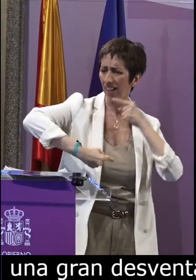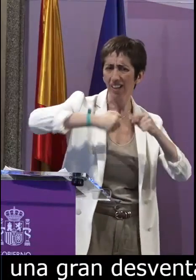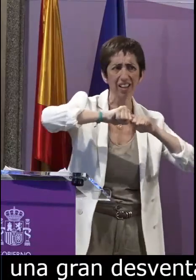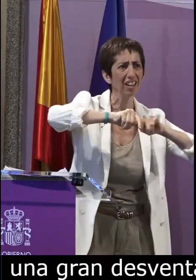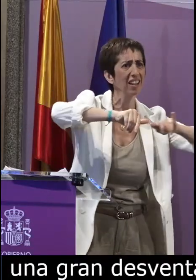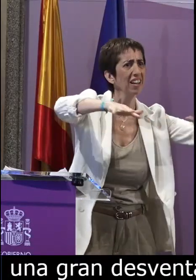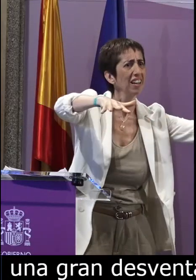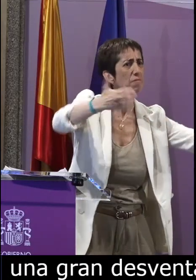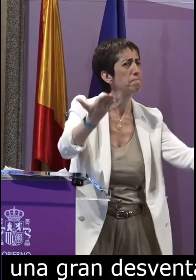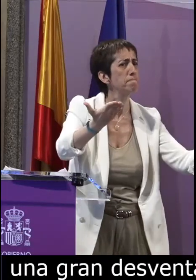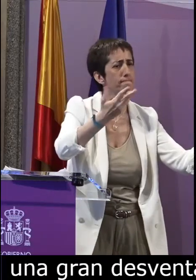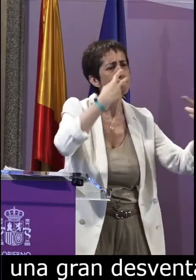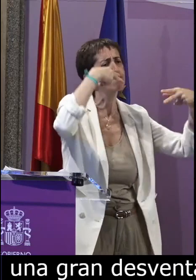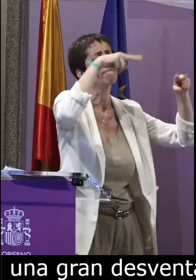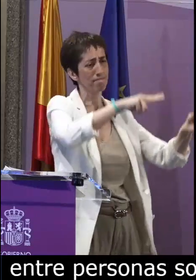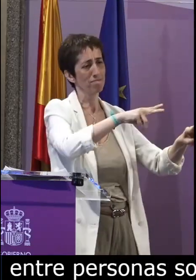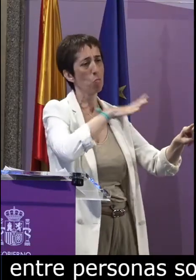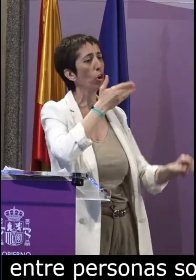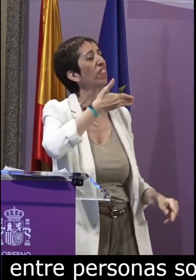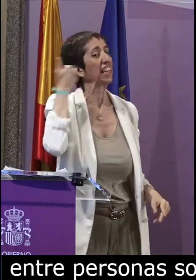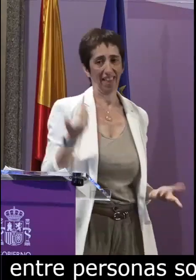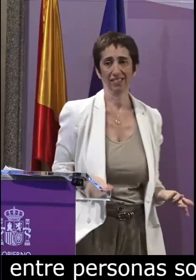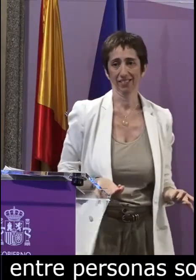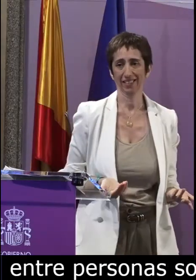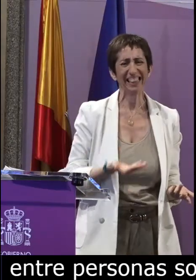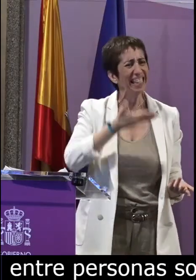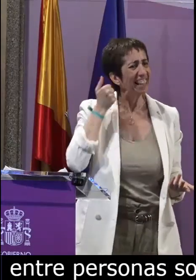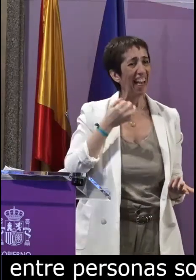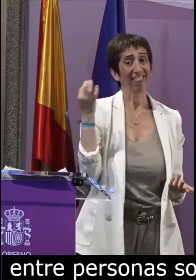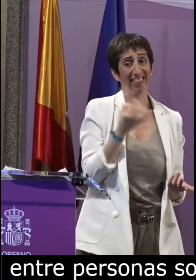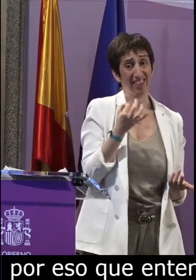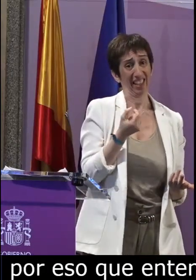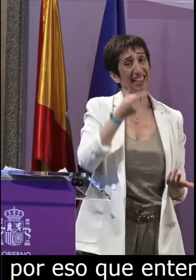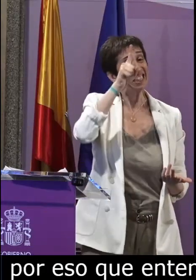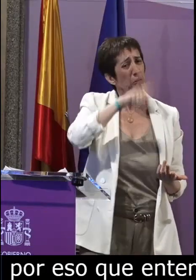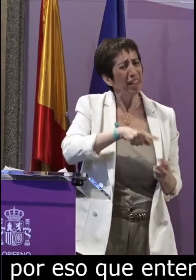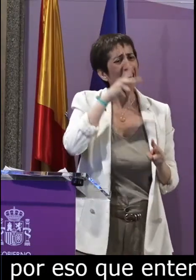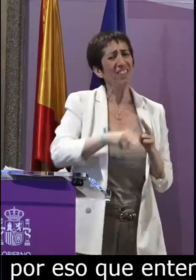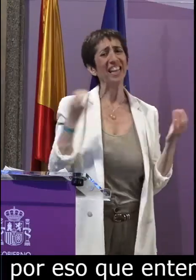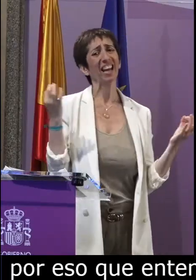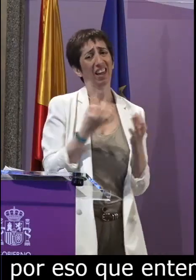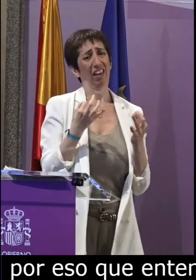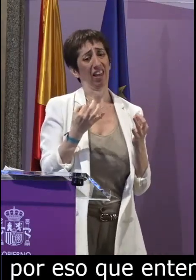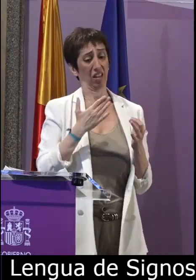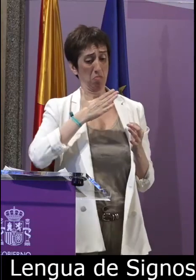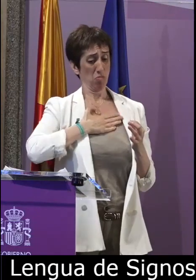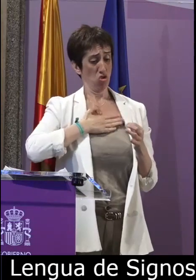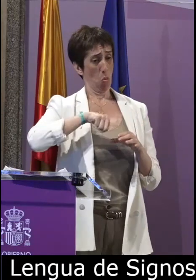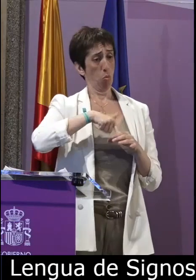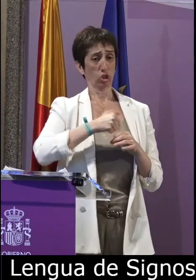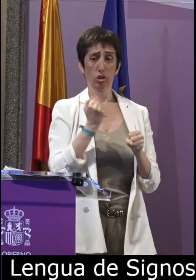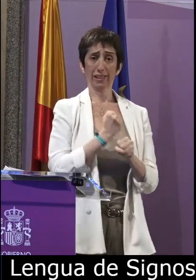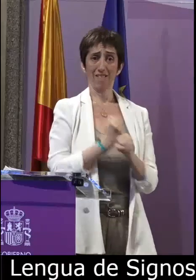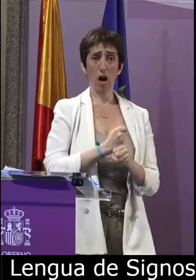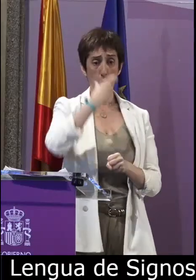que entendemos que la tradición de la lengua de signos de la enseñanza de la lengua de signos y de su difusión ha de ser digna y